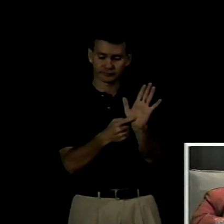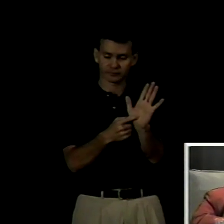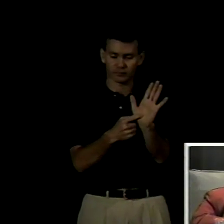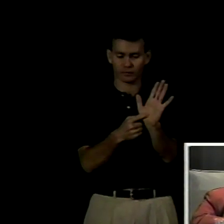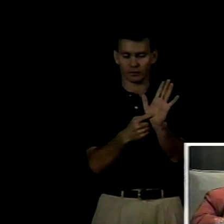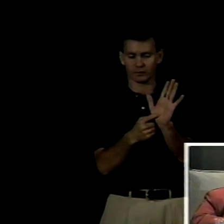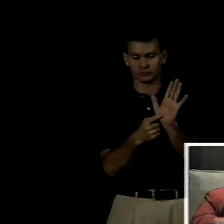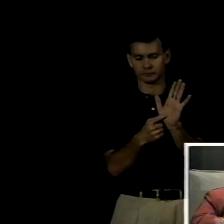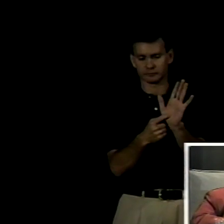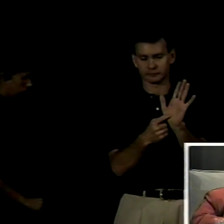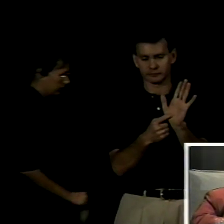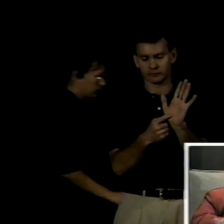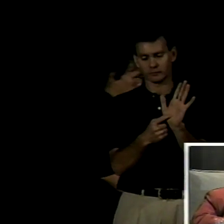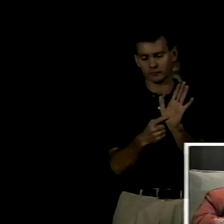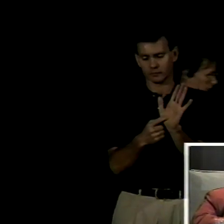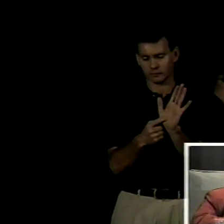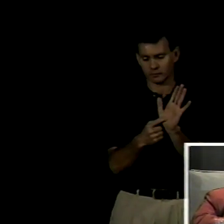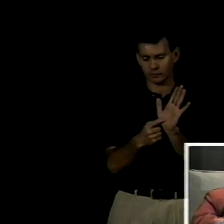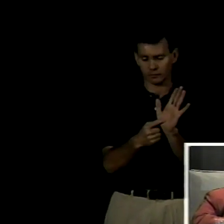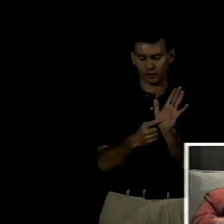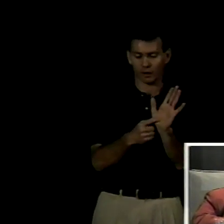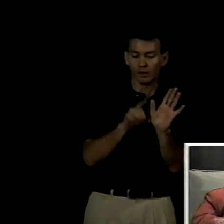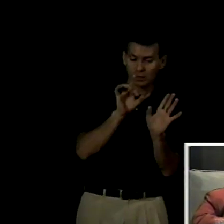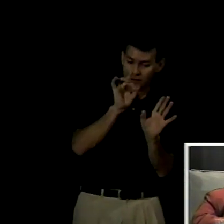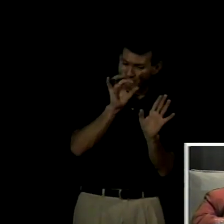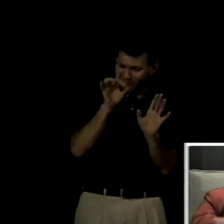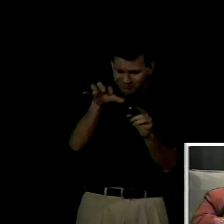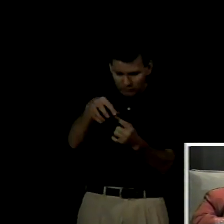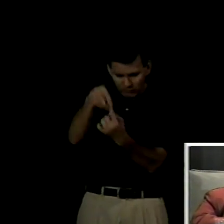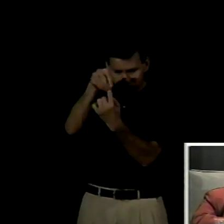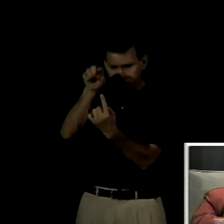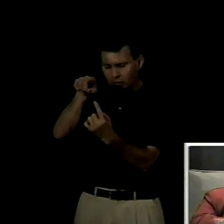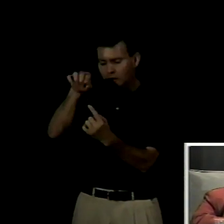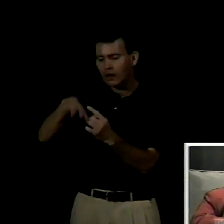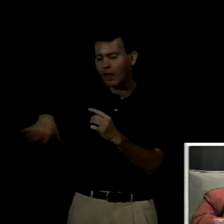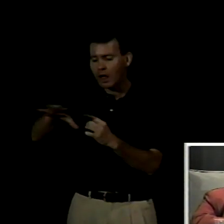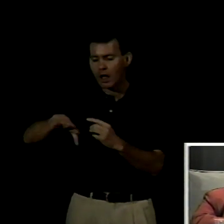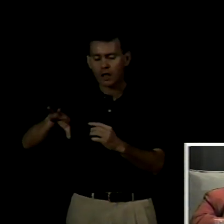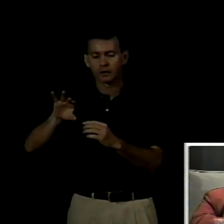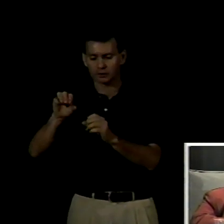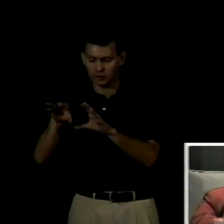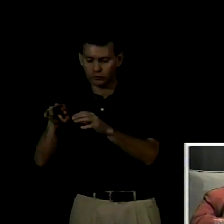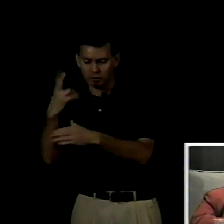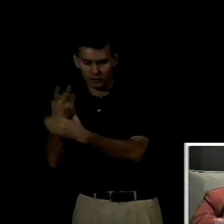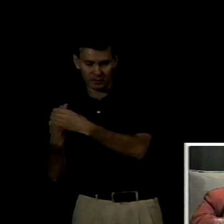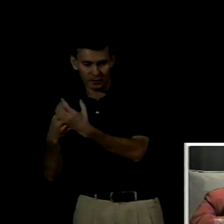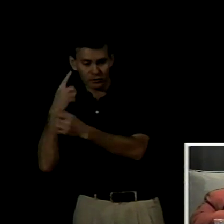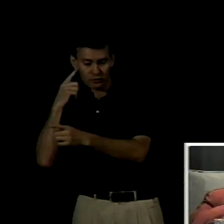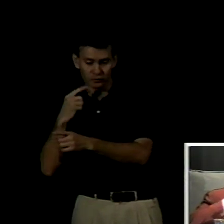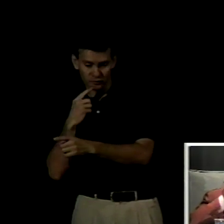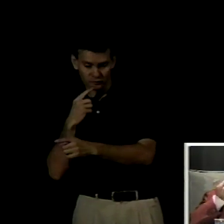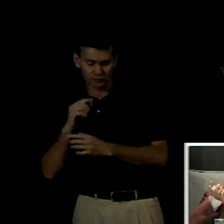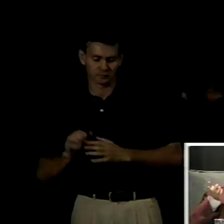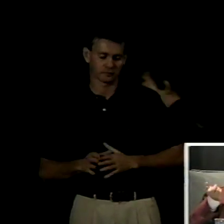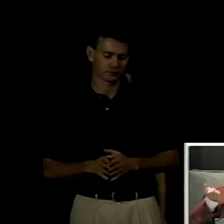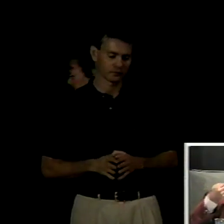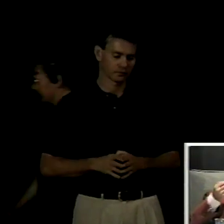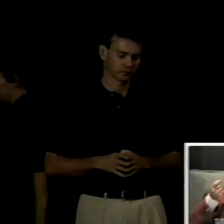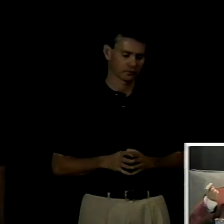incidencia en el caso de la educación bilingüe del sordo sobre el equipamiento de las lenguas no me voy a referir aquí está en el artículo que